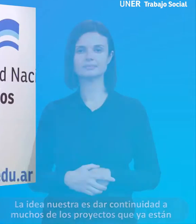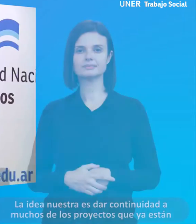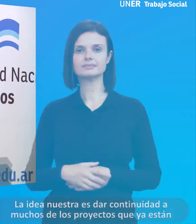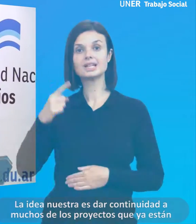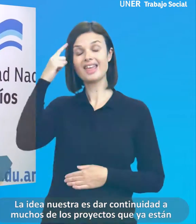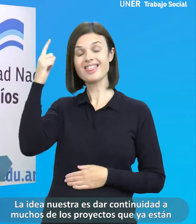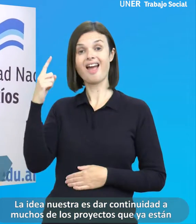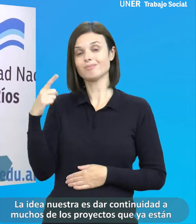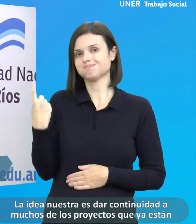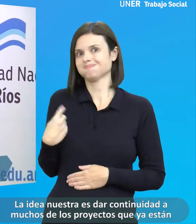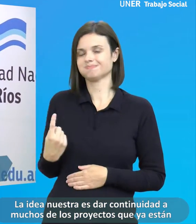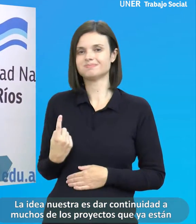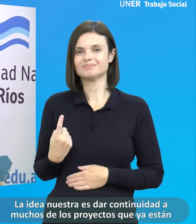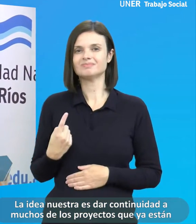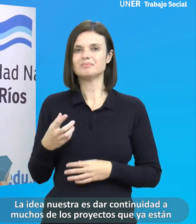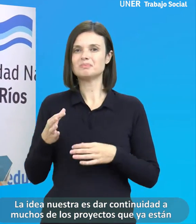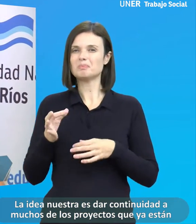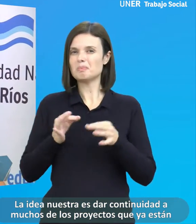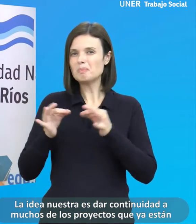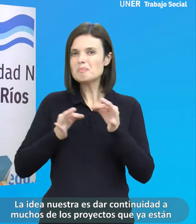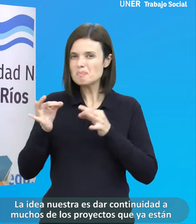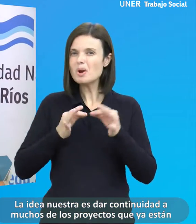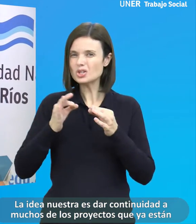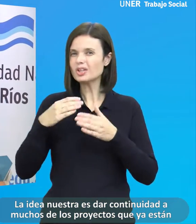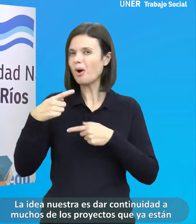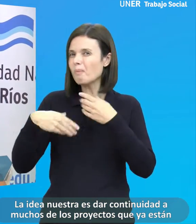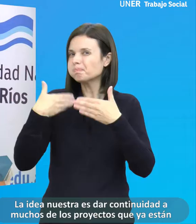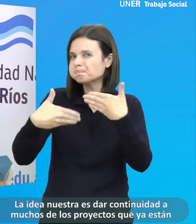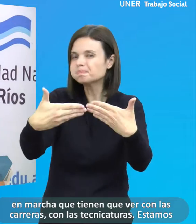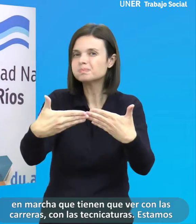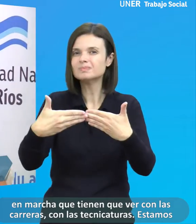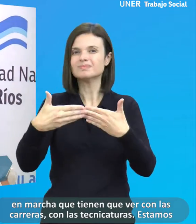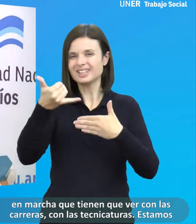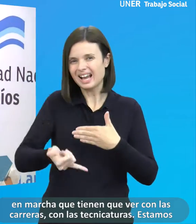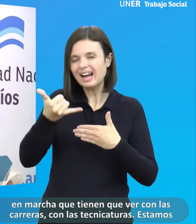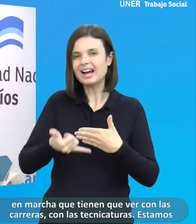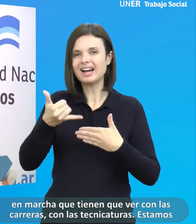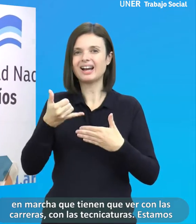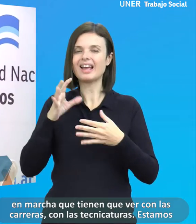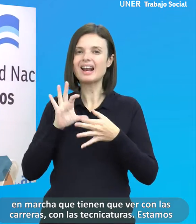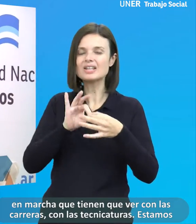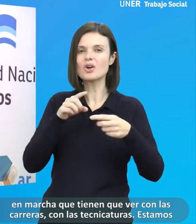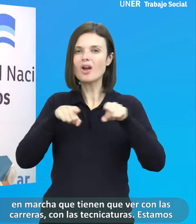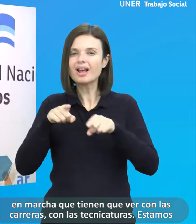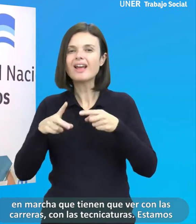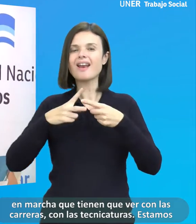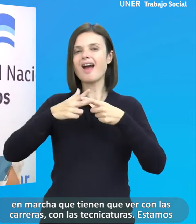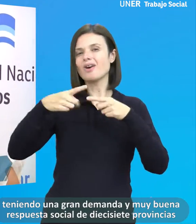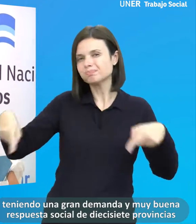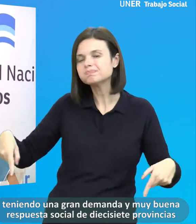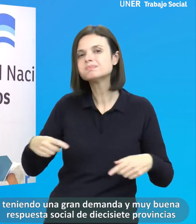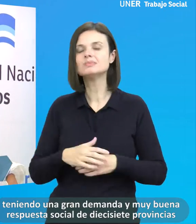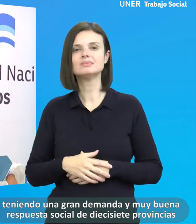La idea nuestra es dar continuidad a muchos de los proyectos que ya están en marcha, que tienen que ver con las carreras, con las tecnicaturas,